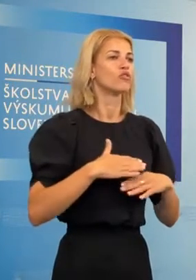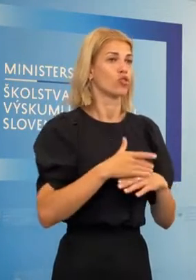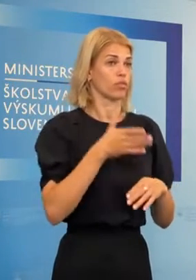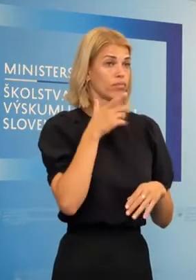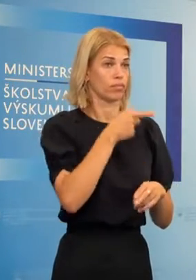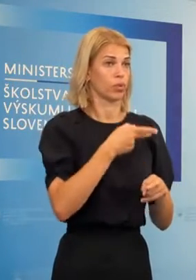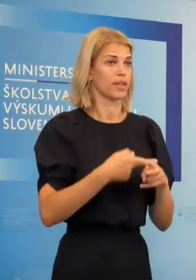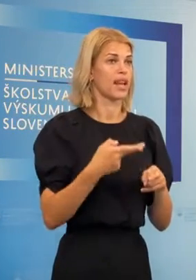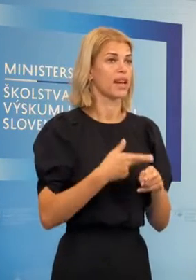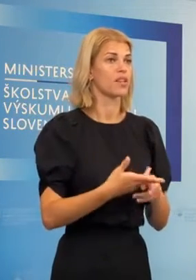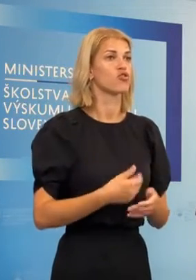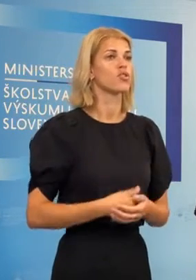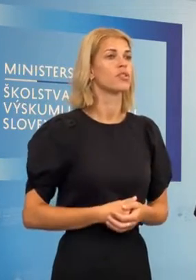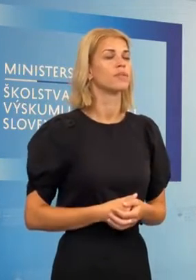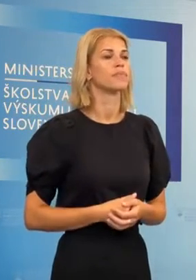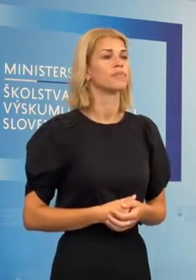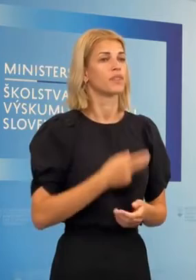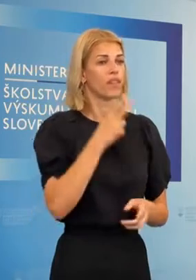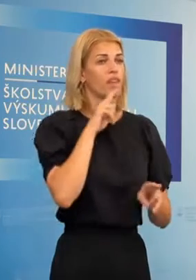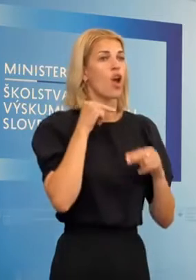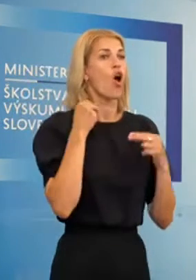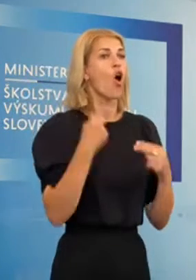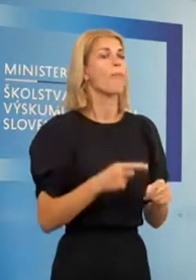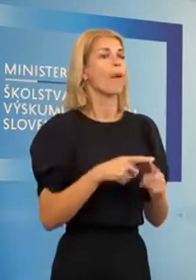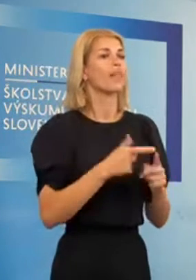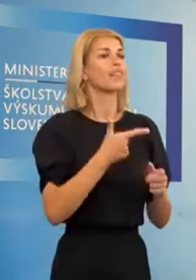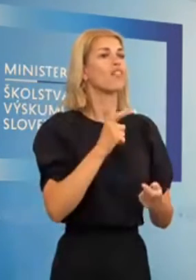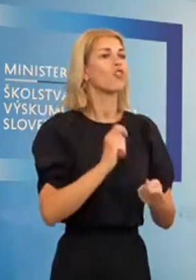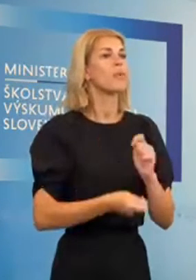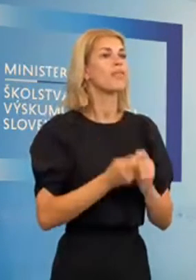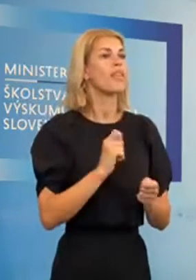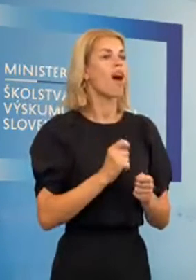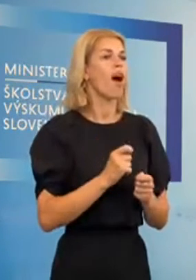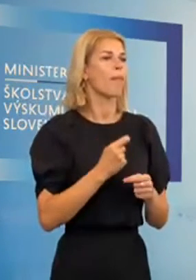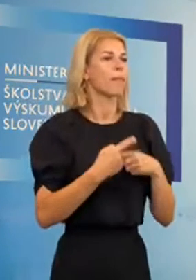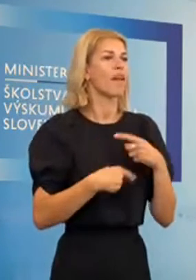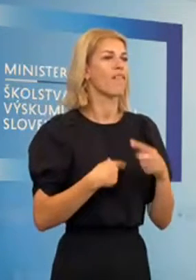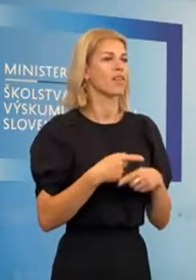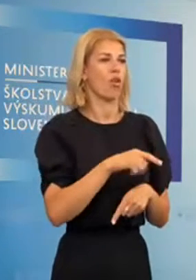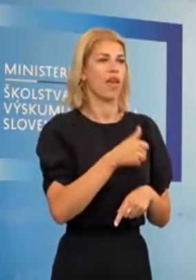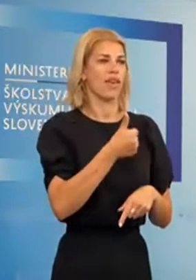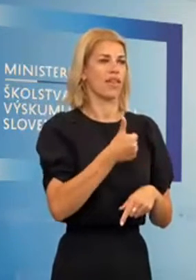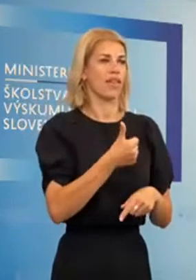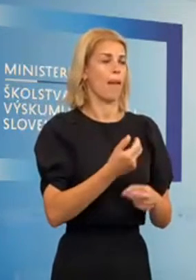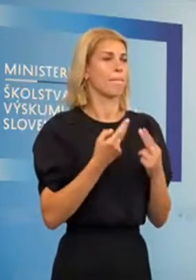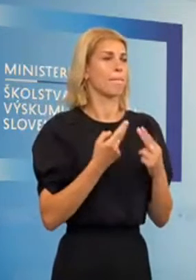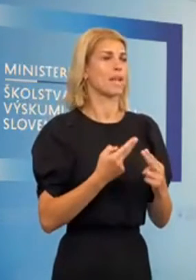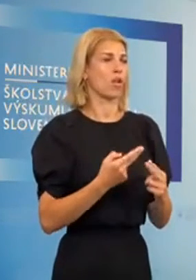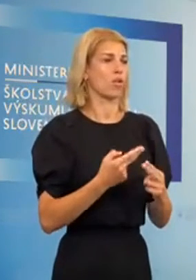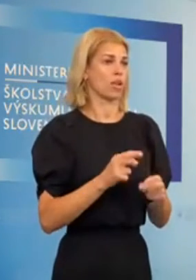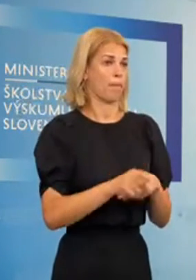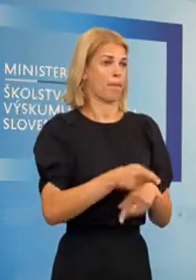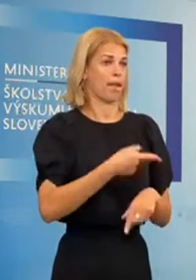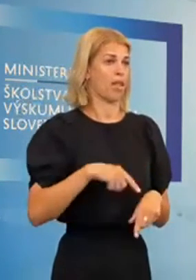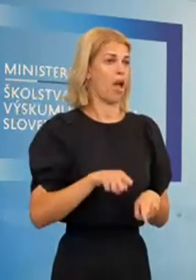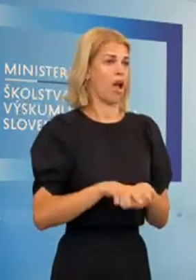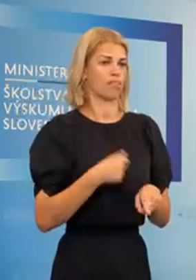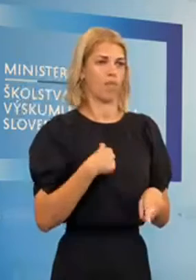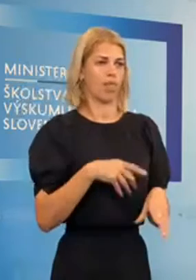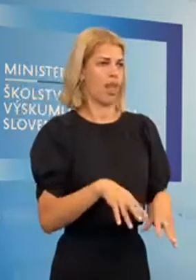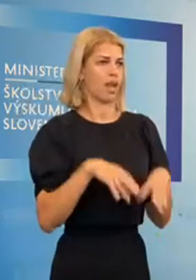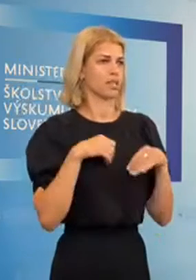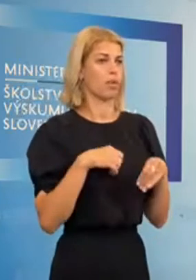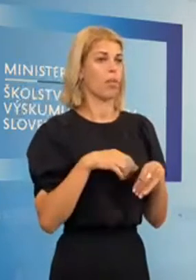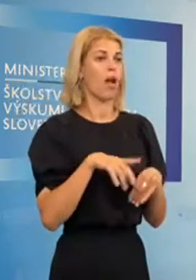bude riešiť? A opäť dvojezmená prevádzka, asi vnímate, že jednou z prioritoru, ktorá je pre nás neakceptovateľná, aby deti